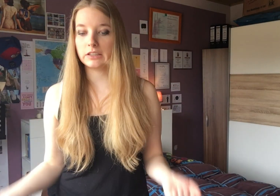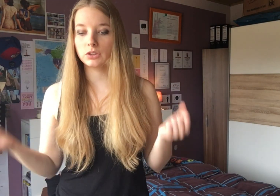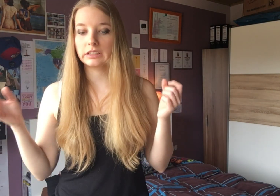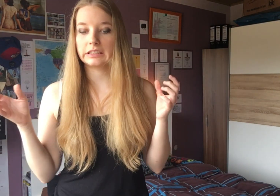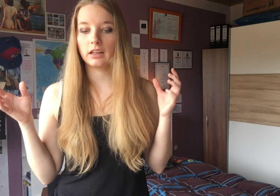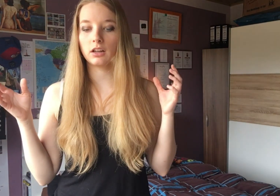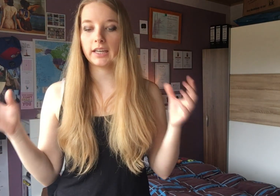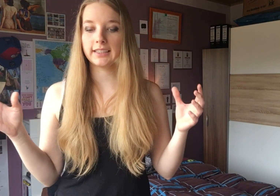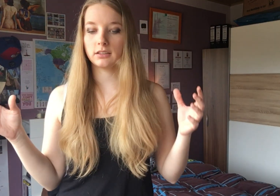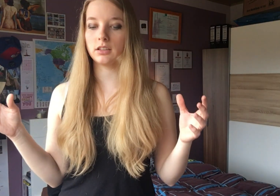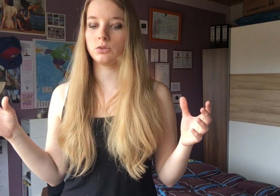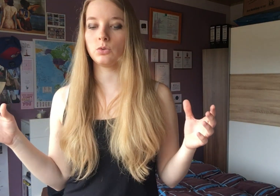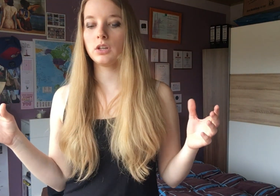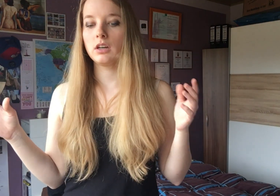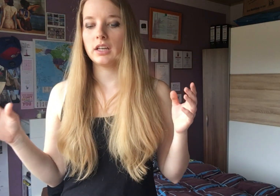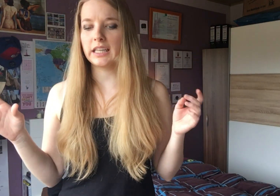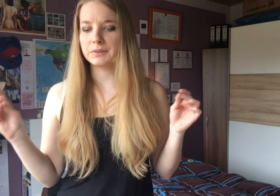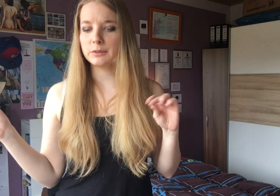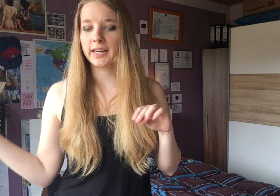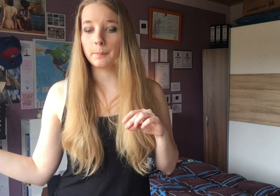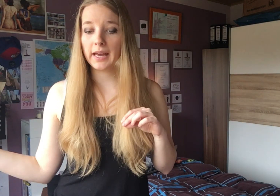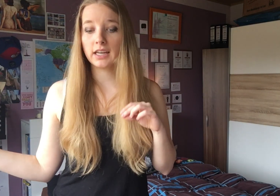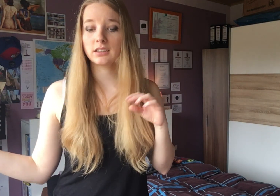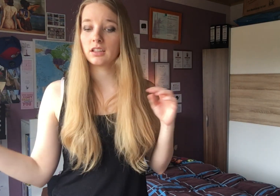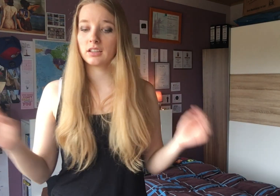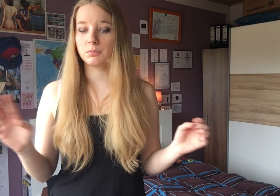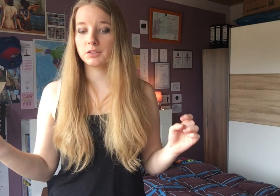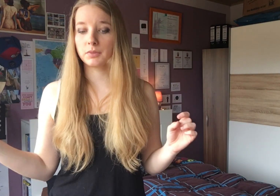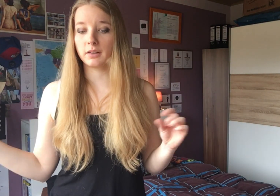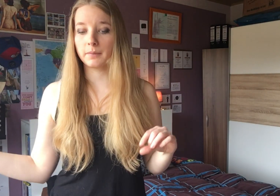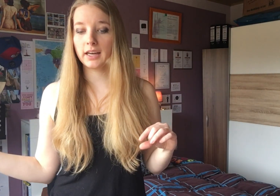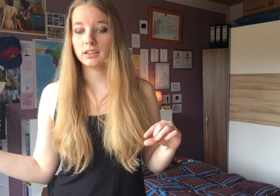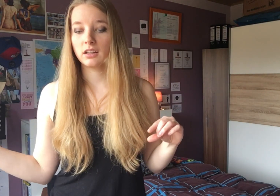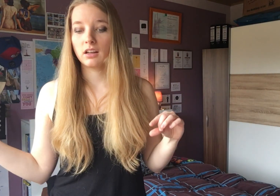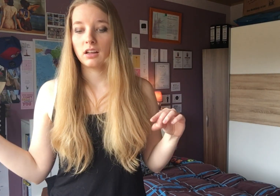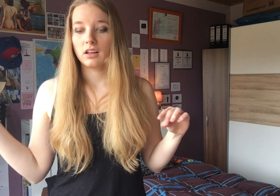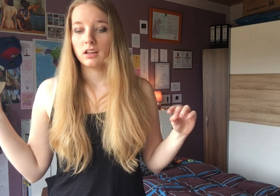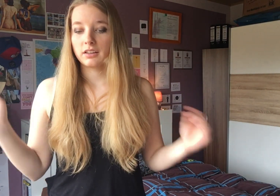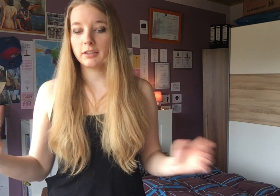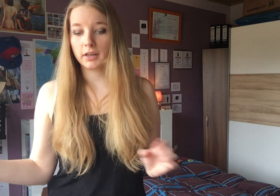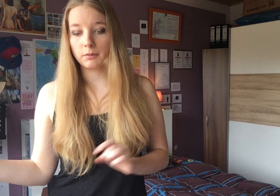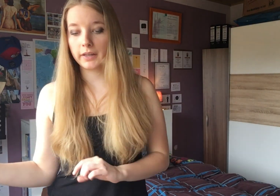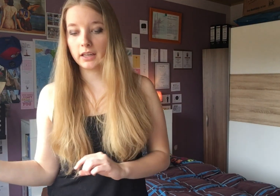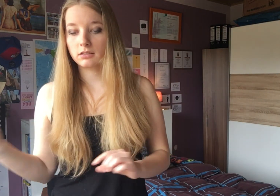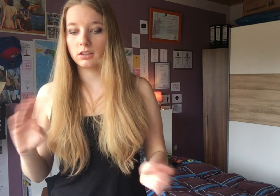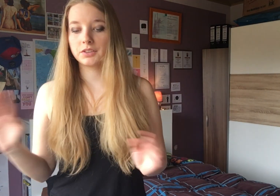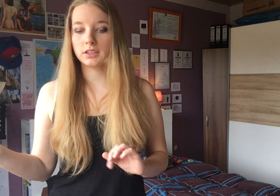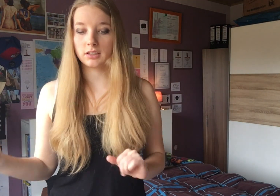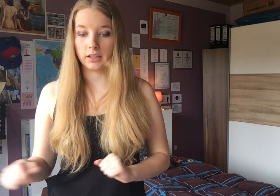drei Sätze dazu. Ich habe nicht mal gemerkt, ich habe nicht mal gemerkt, nicht mal gemerkt und dann finden, dass ich